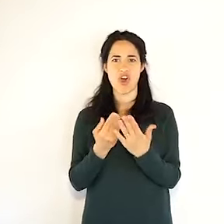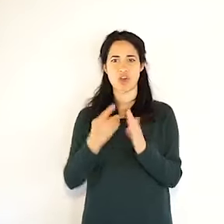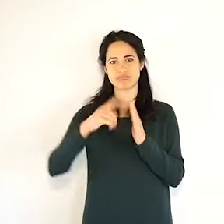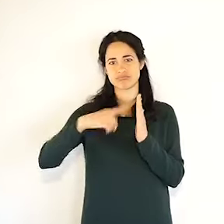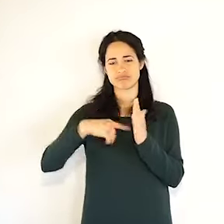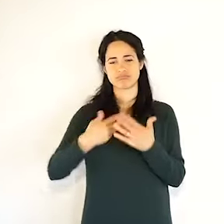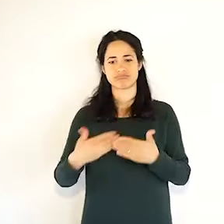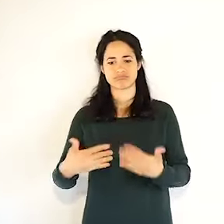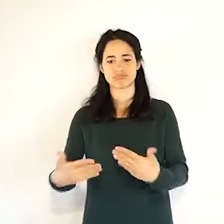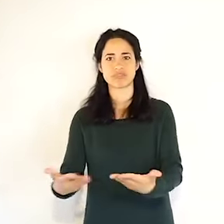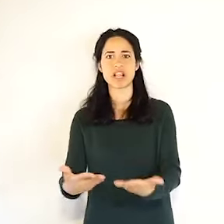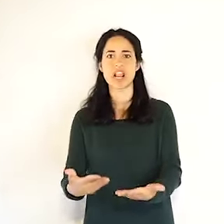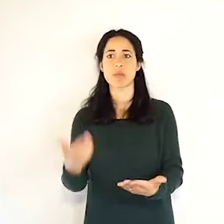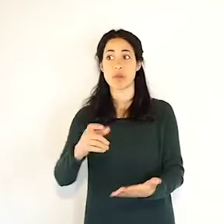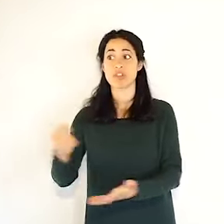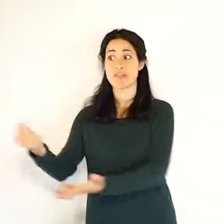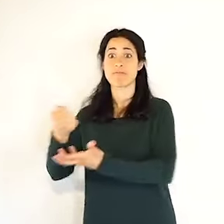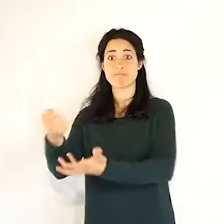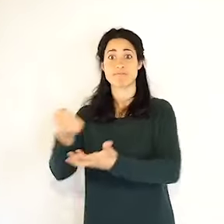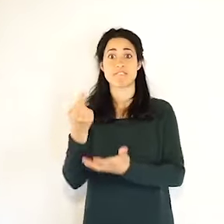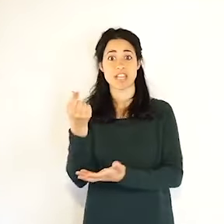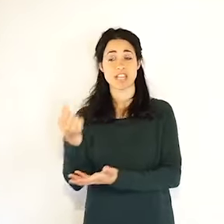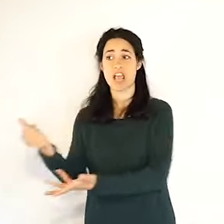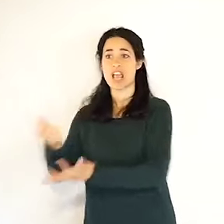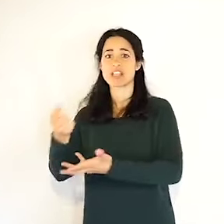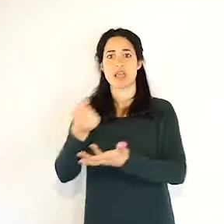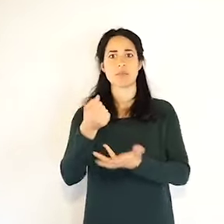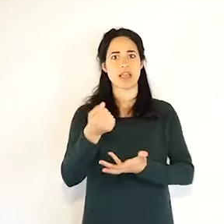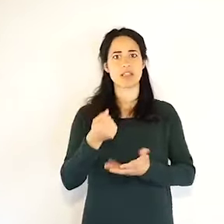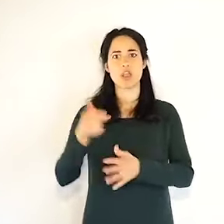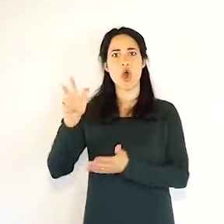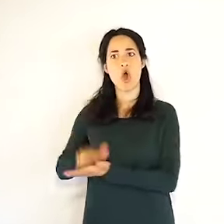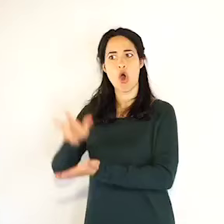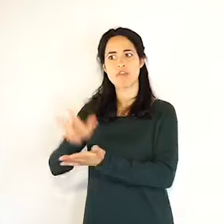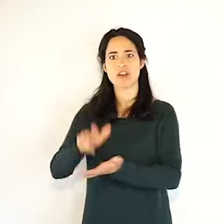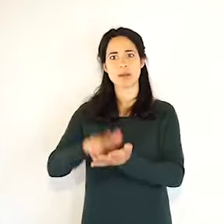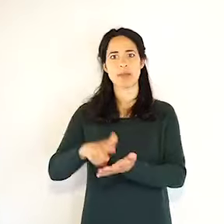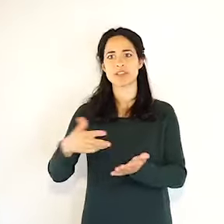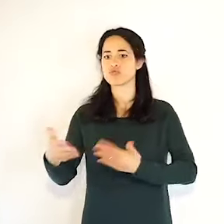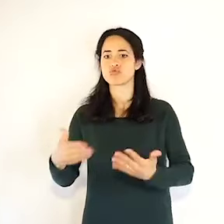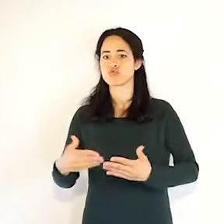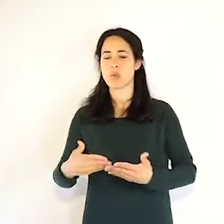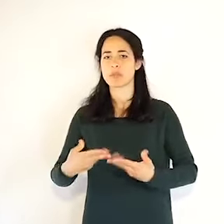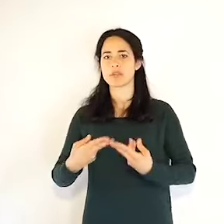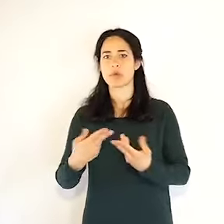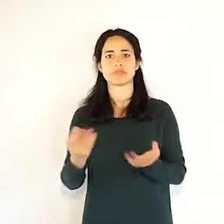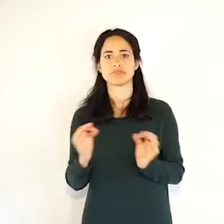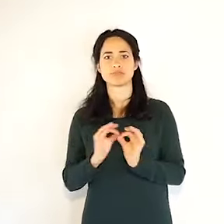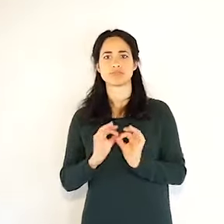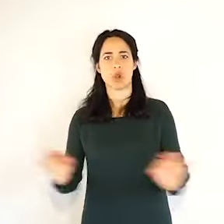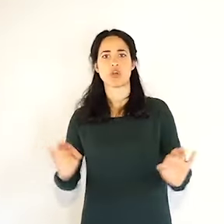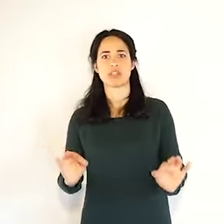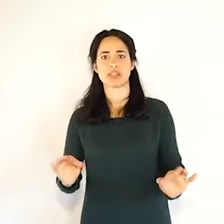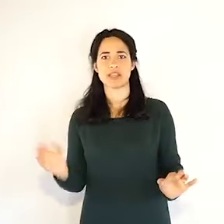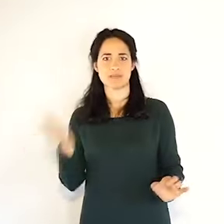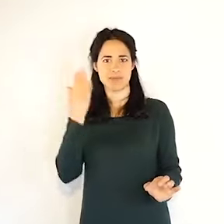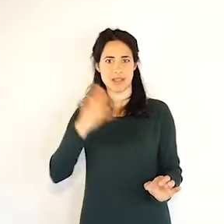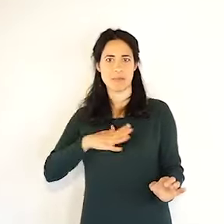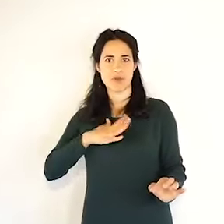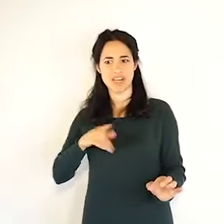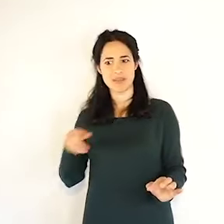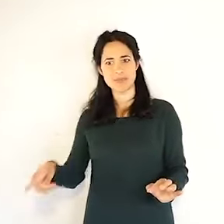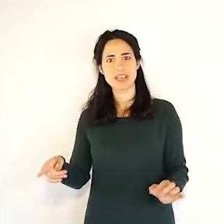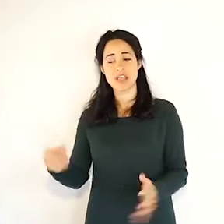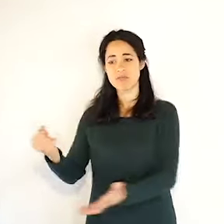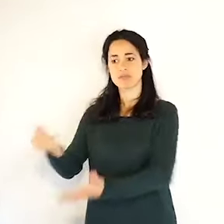milioni dalla Banca d'Italia, su un progetto che è stato presentato circa un mese fa, e che è già materialmente